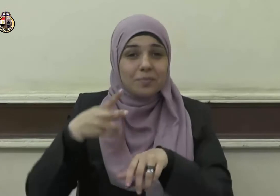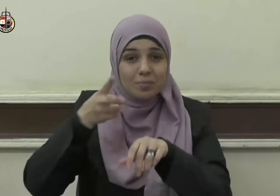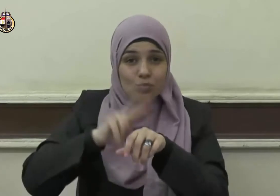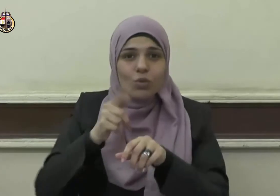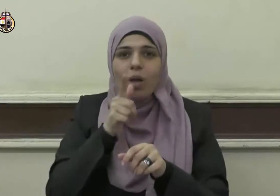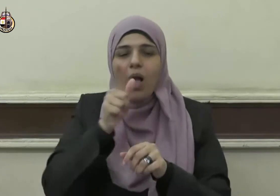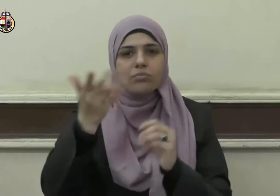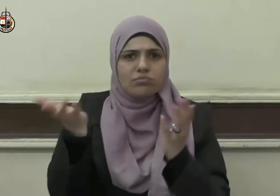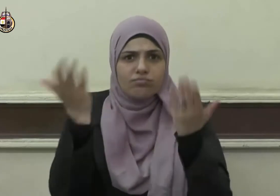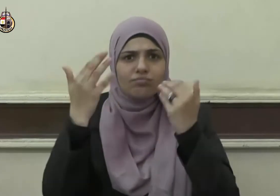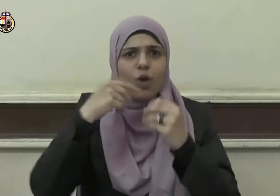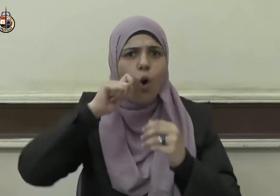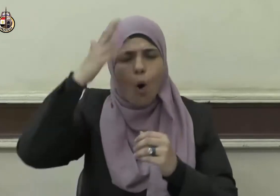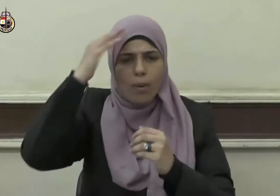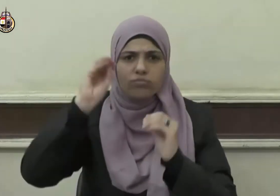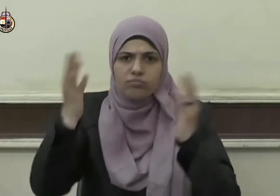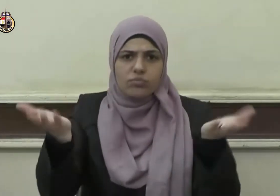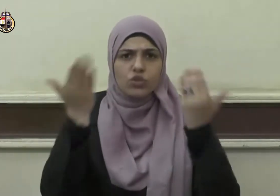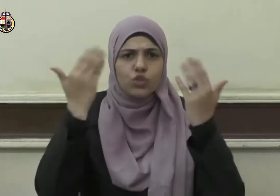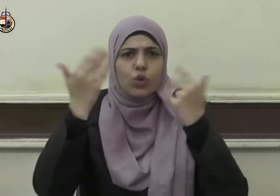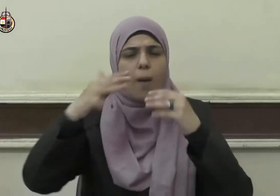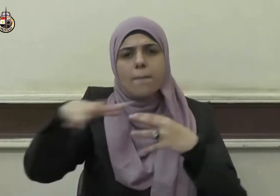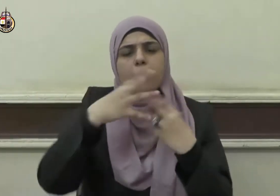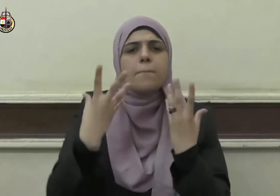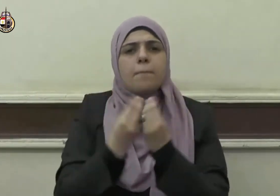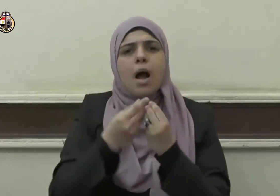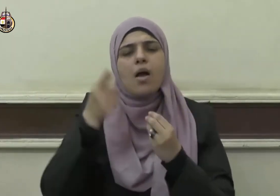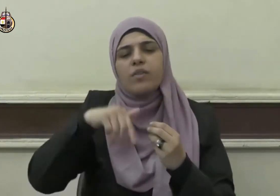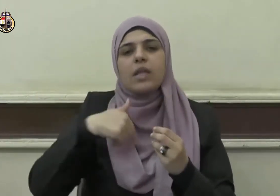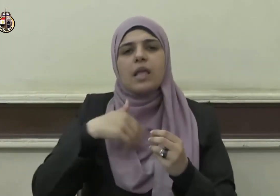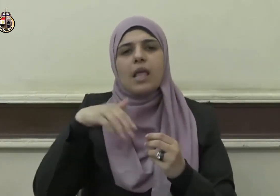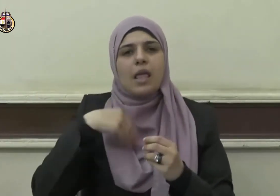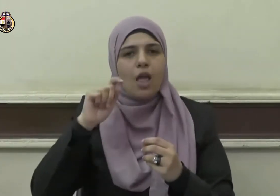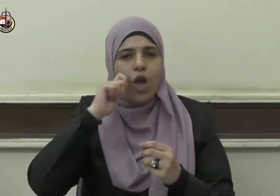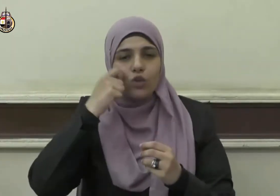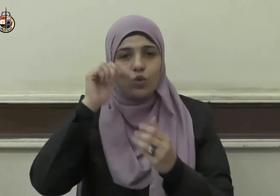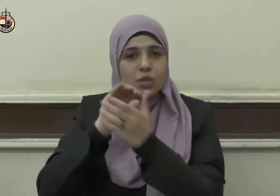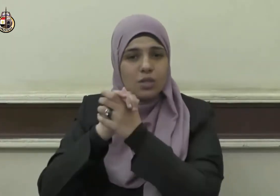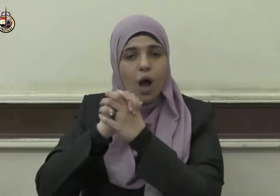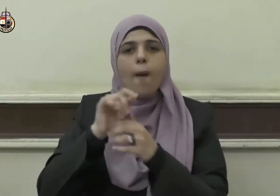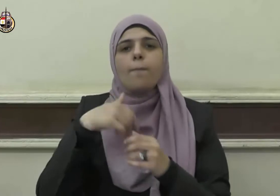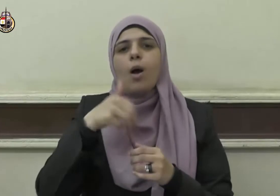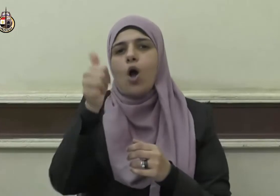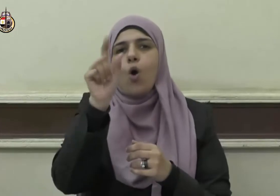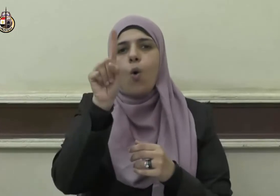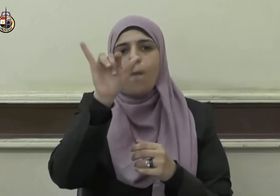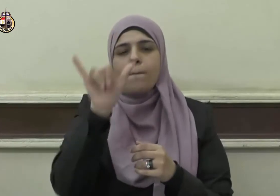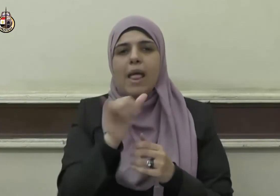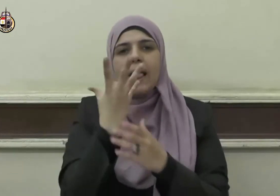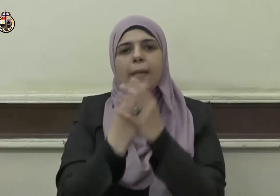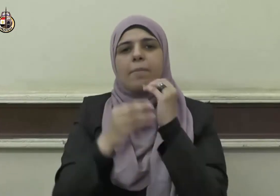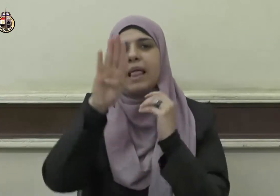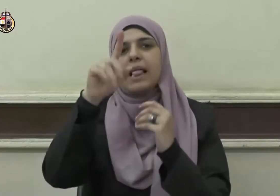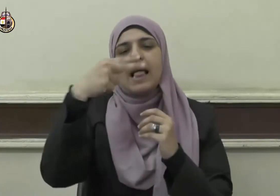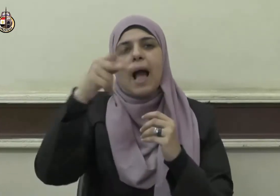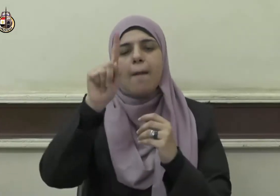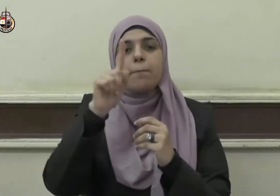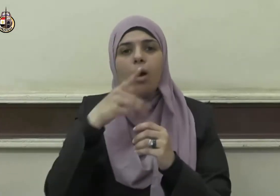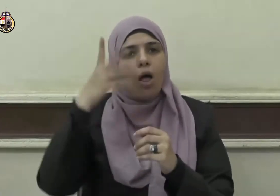فجمعهم على سيدنا أبي بن كع رضي الله عنه حرصا منه على